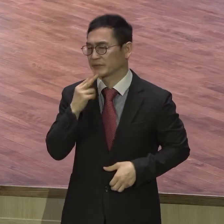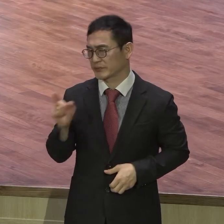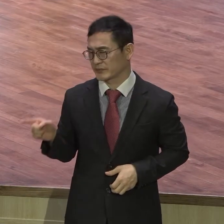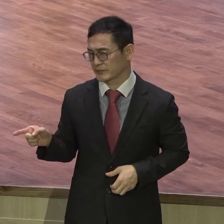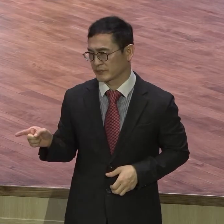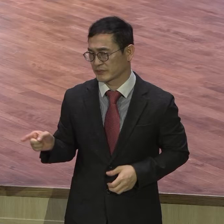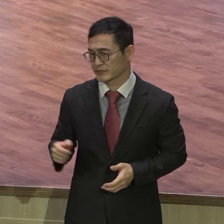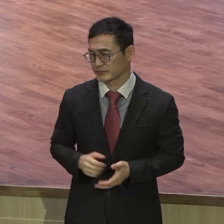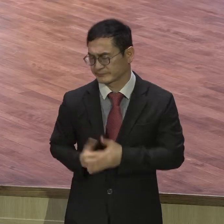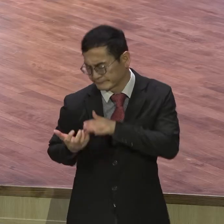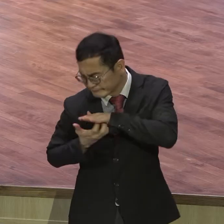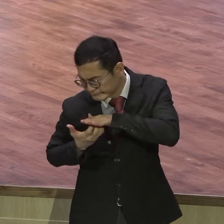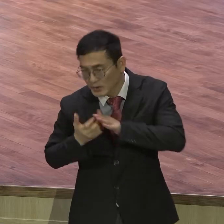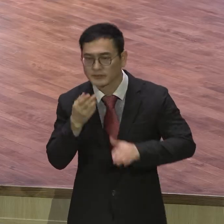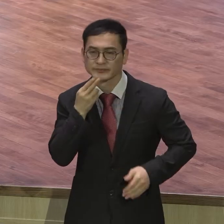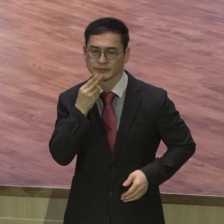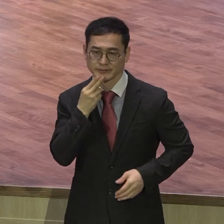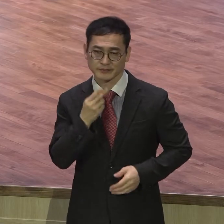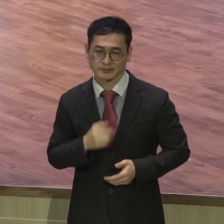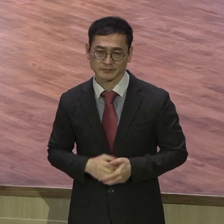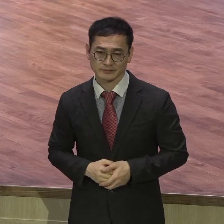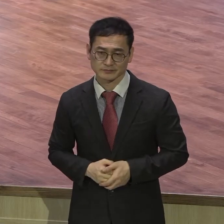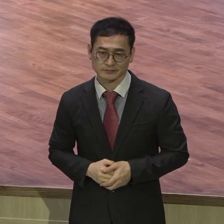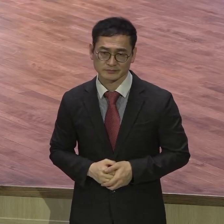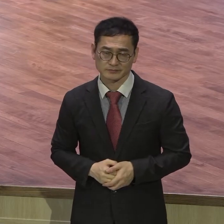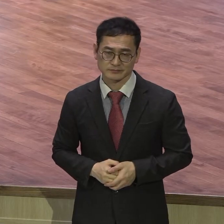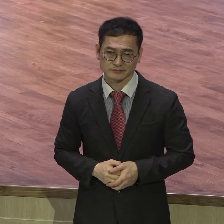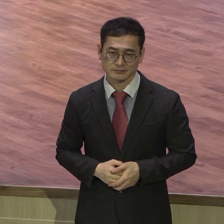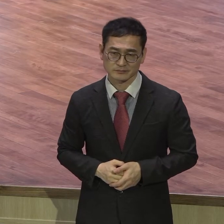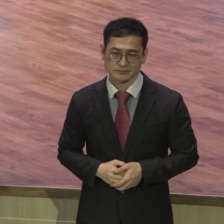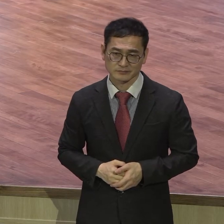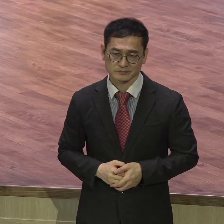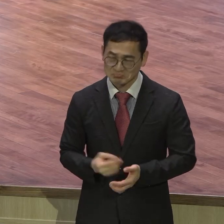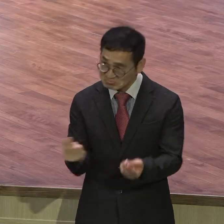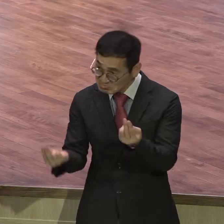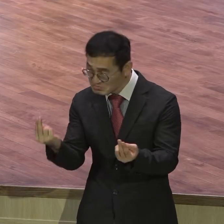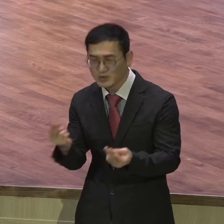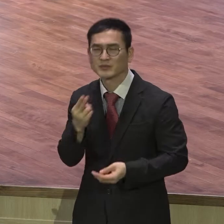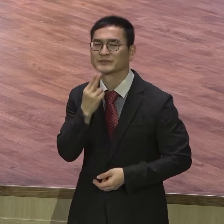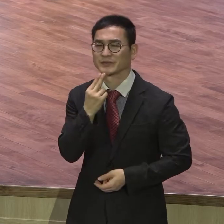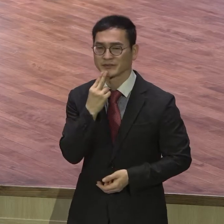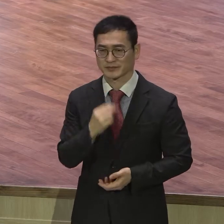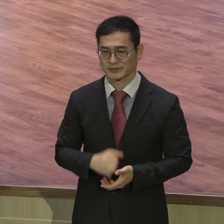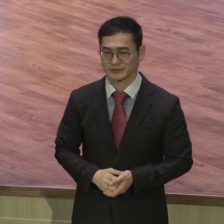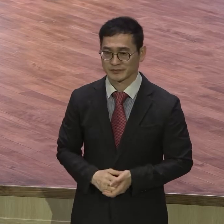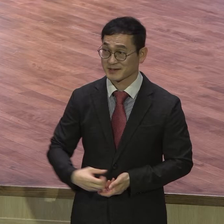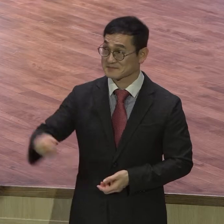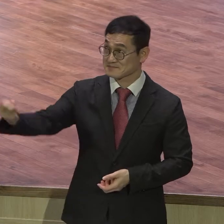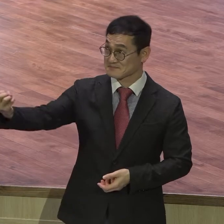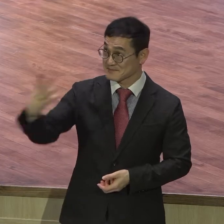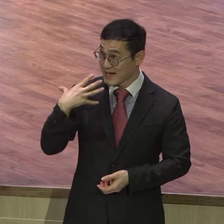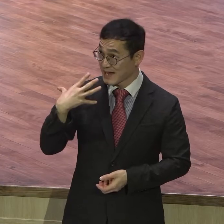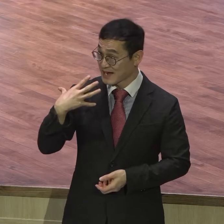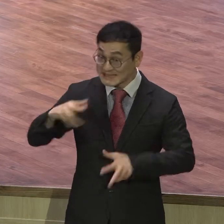굴리지 않습니다. 따지지 않습니다. 말씀이 떨어지면 그대로 실천합니다.